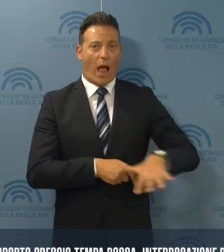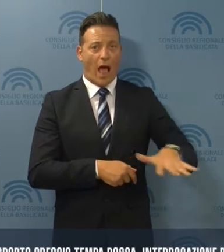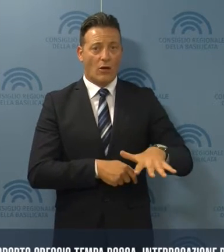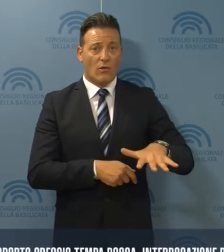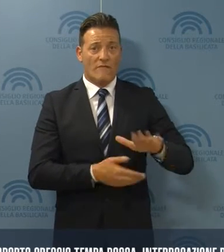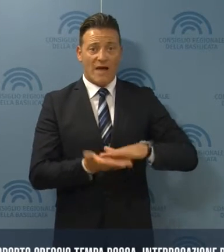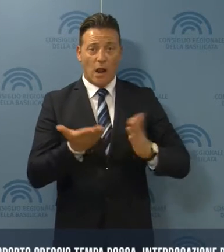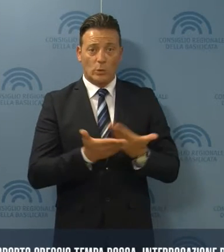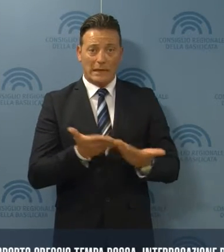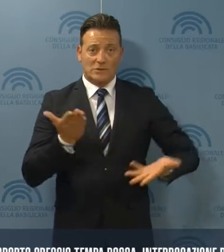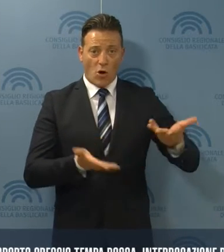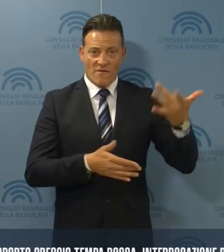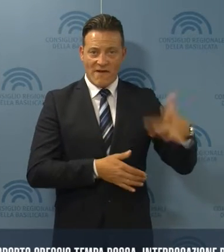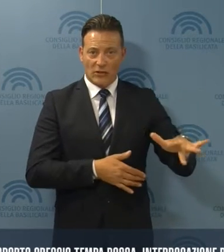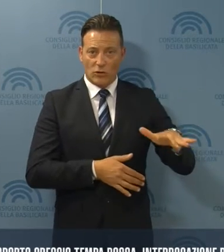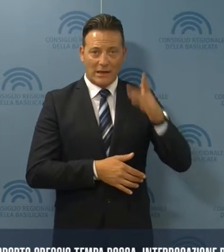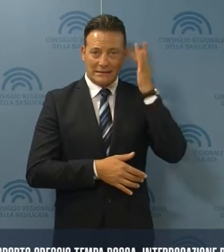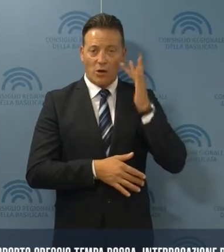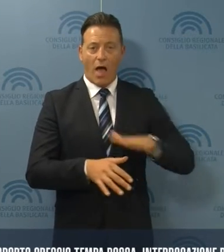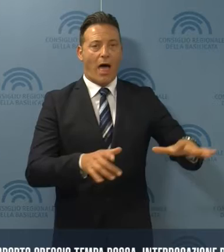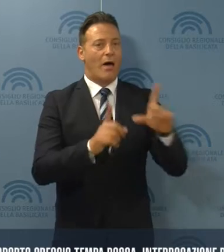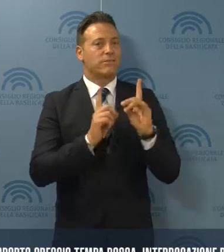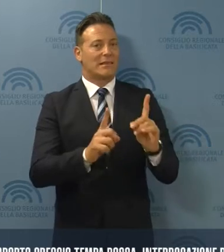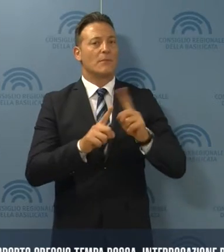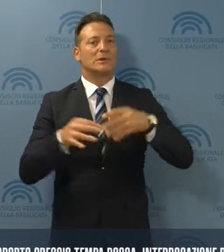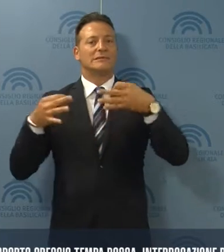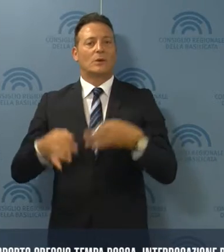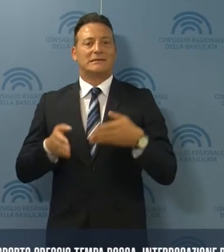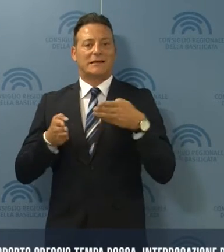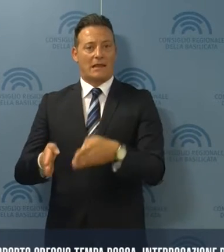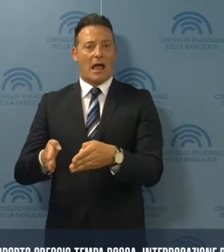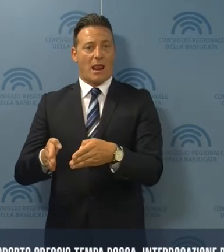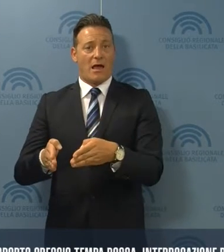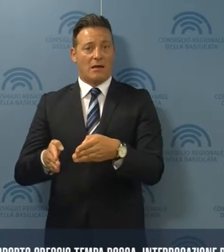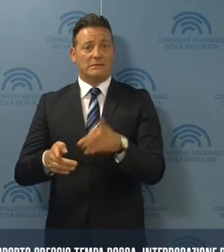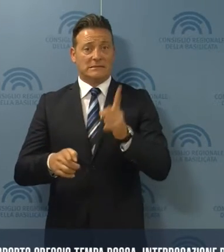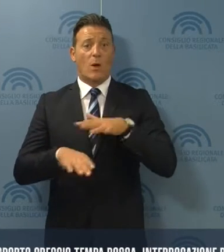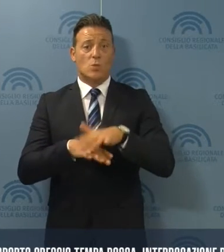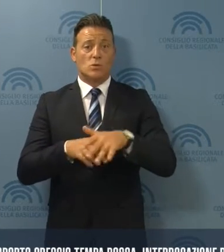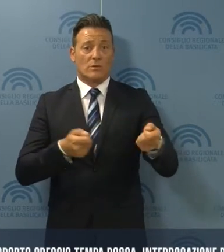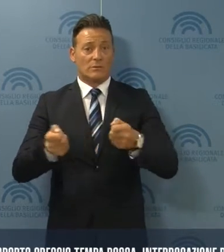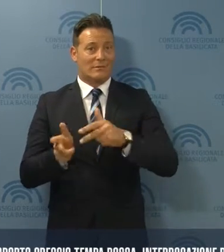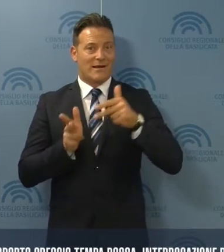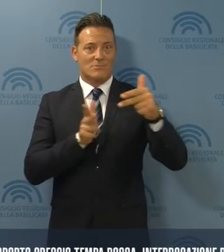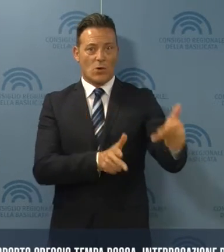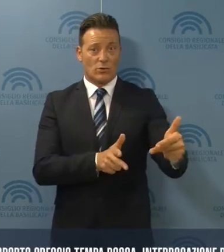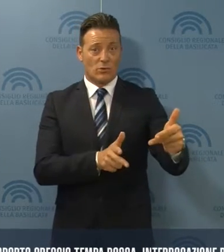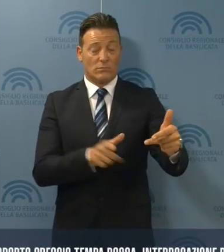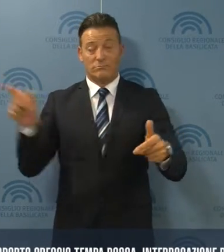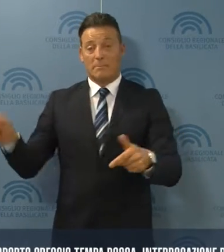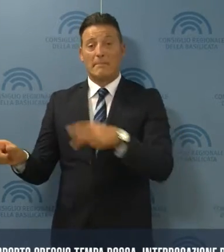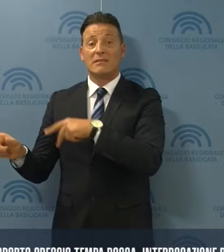ambientali e per la sicurezza stradale connessi a questa modalità di trasporto del greggio. Pittella